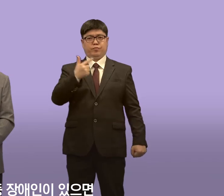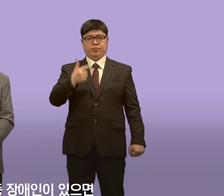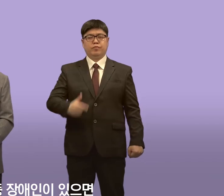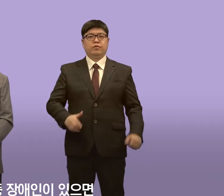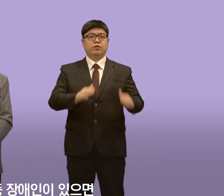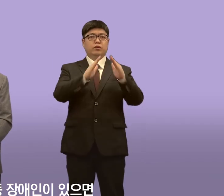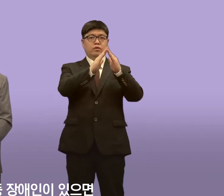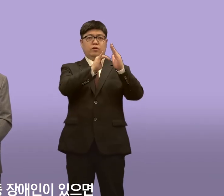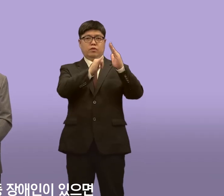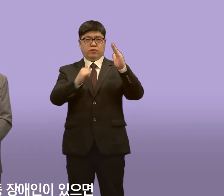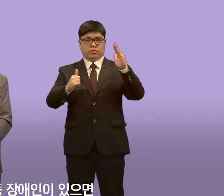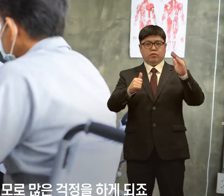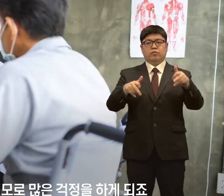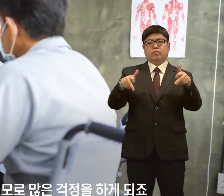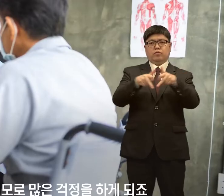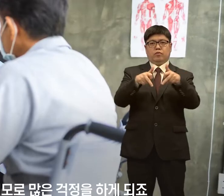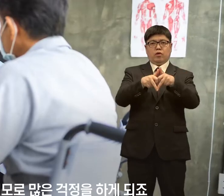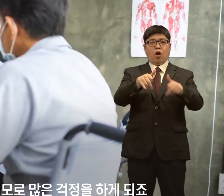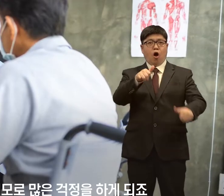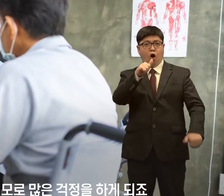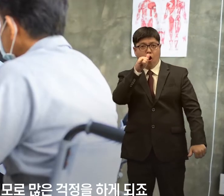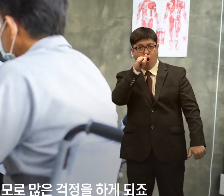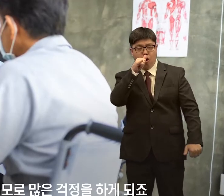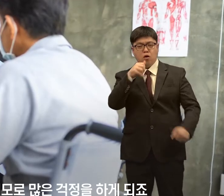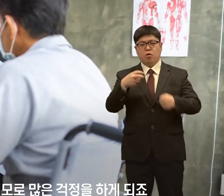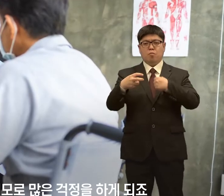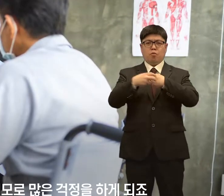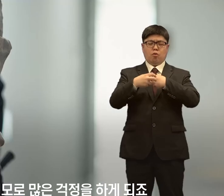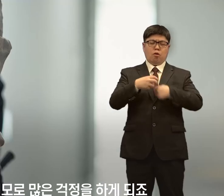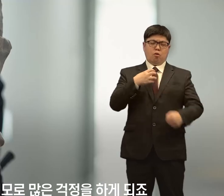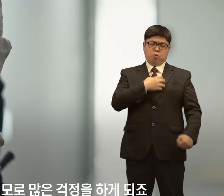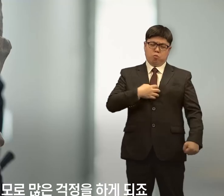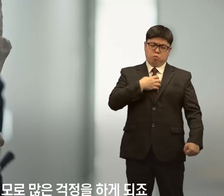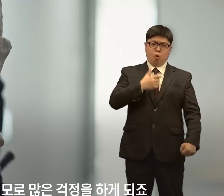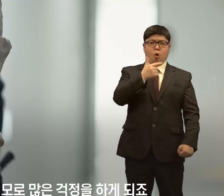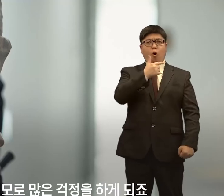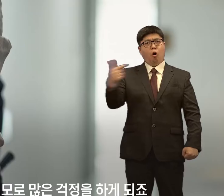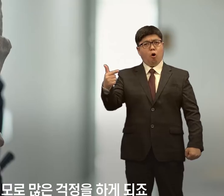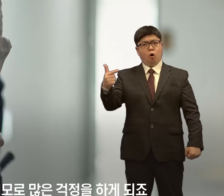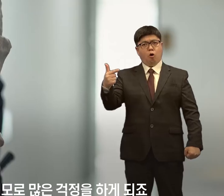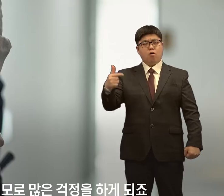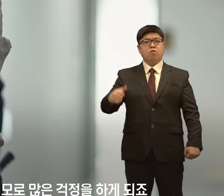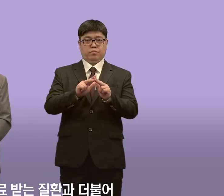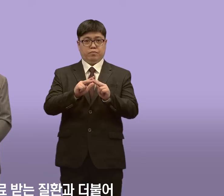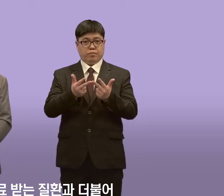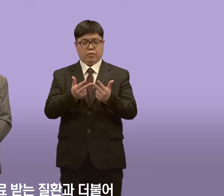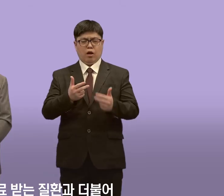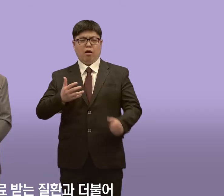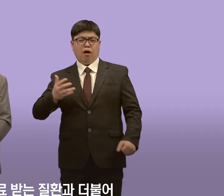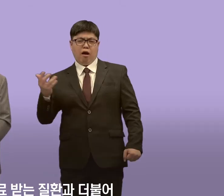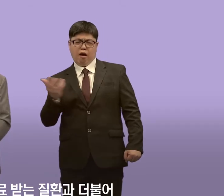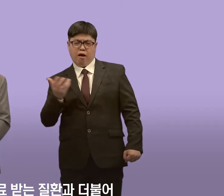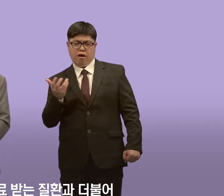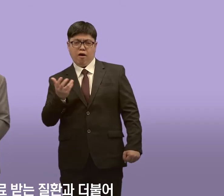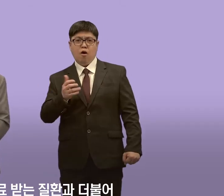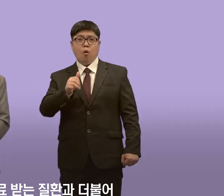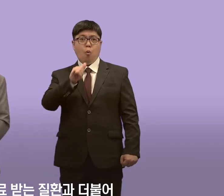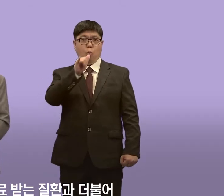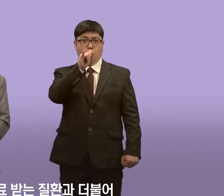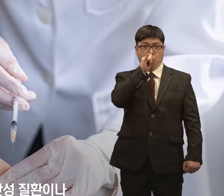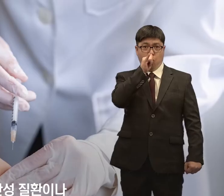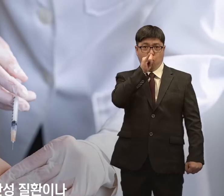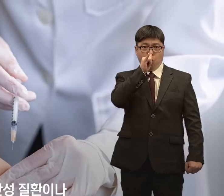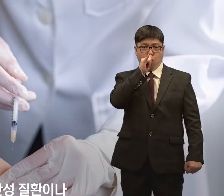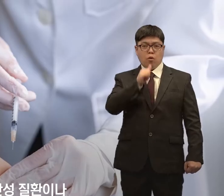가족 중 장애인이 있으면 병원 진료 등 여러모로 많은 걱정을 하게 되죠. 자신이 치료받는 질환과